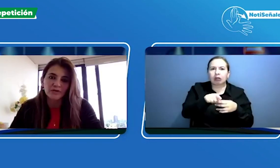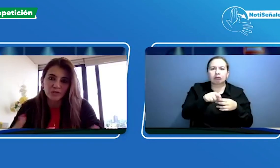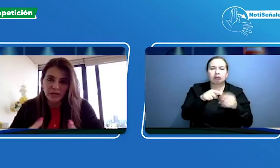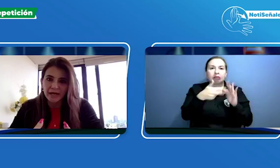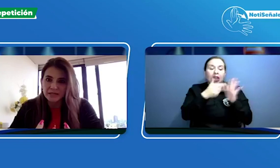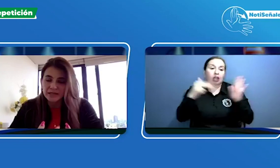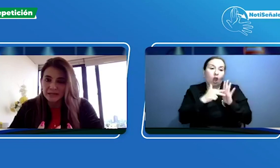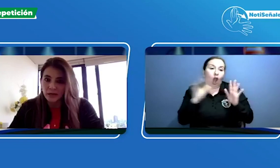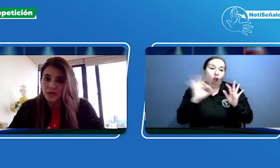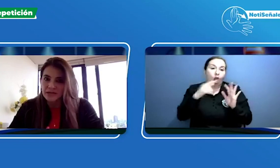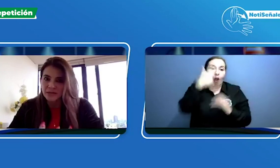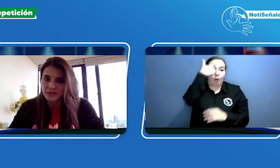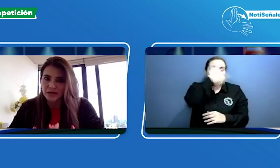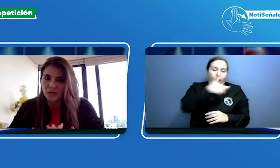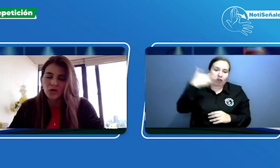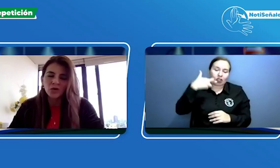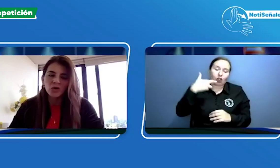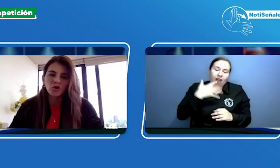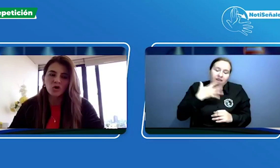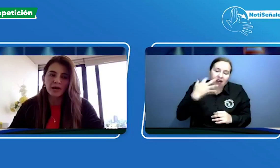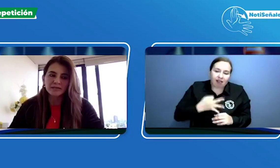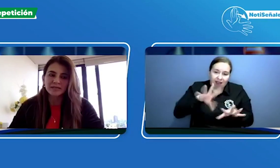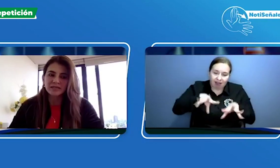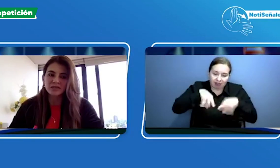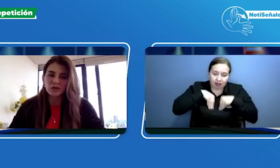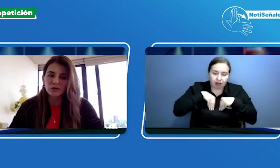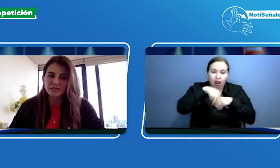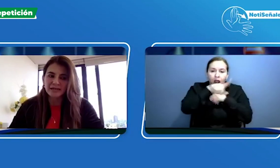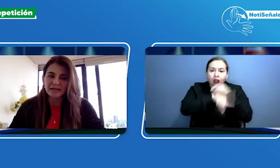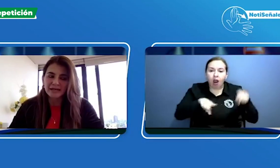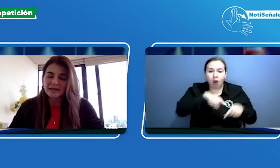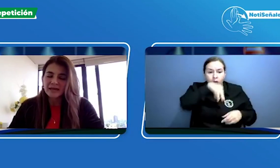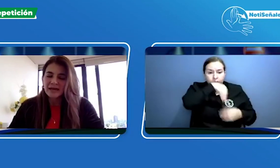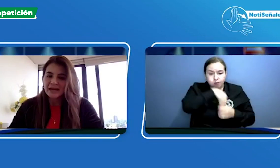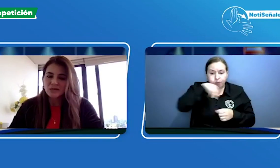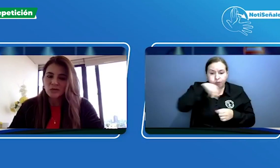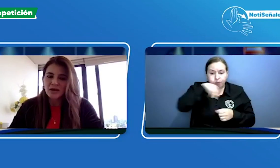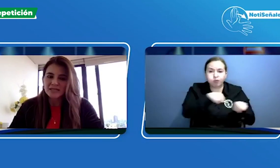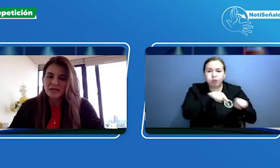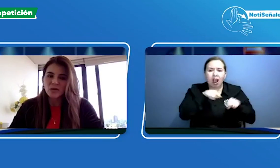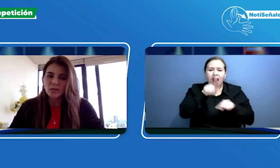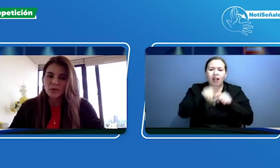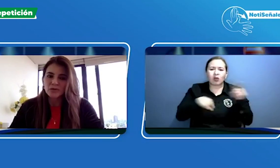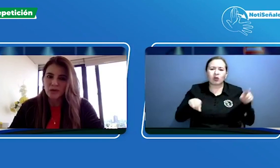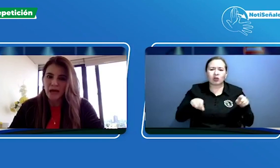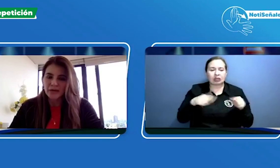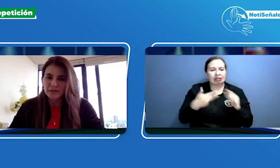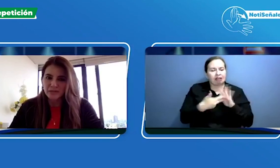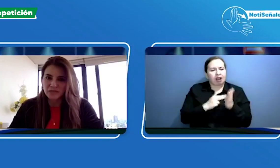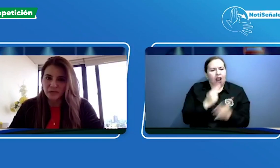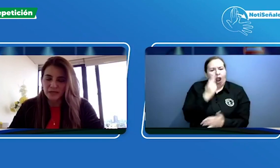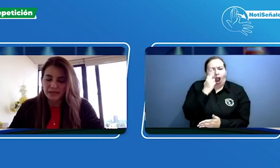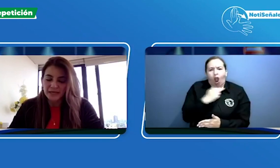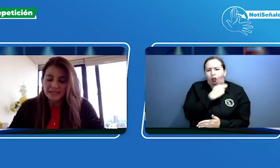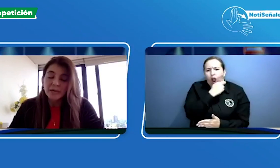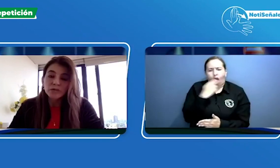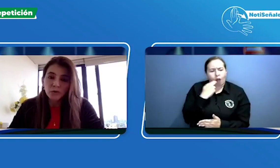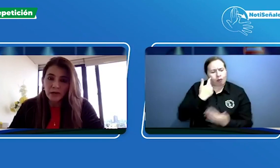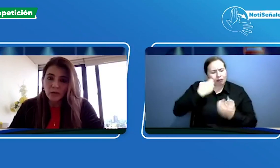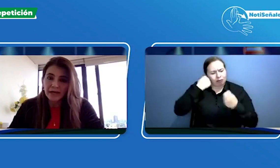profesionales y tengo que aceptarlo lo hacen dentro de nuestra red es como ese compromiso cada vez más fuerte ya hemos logrado que